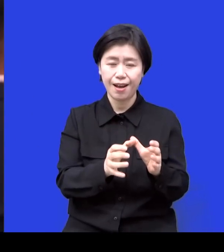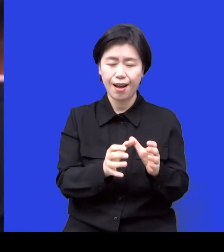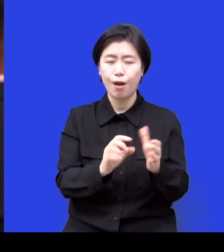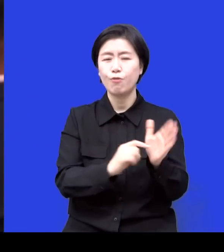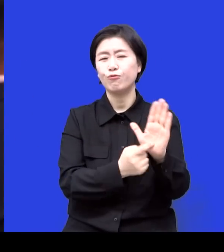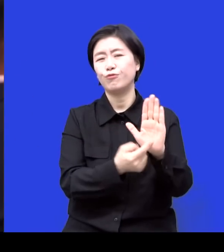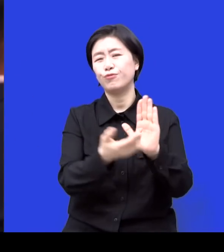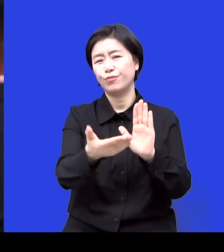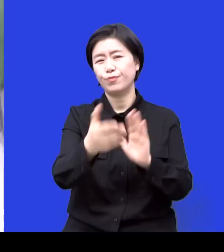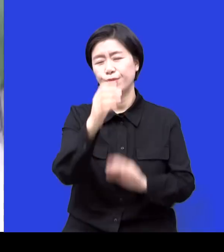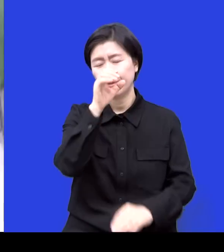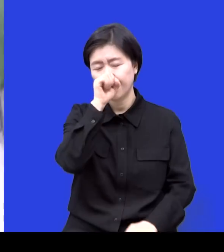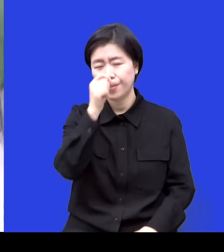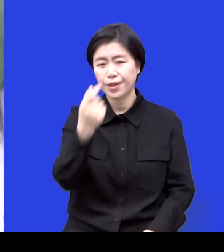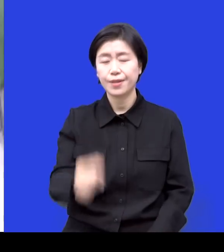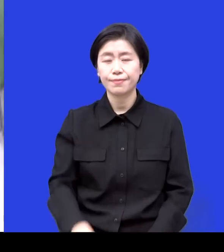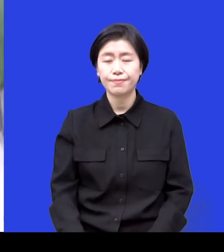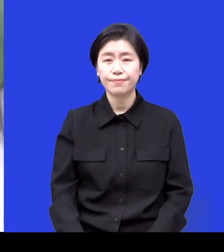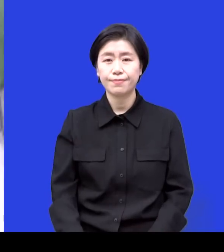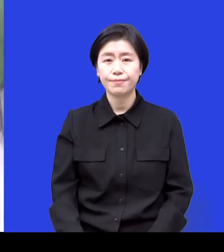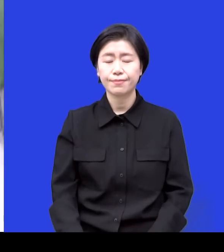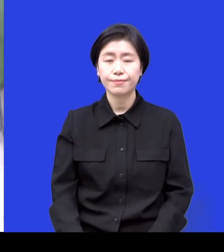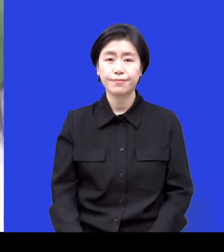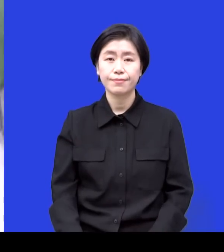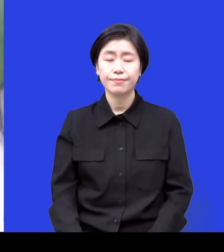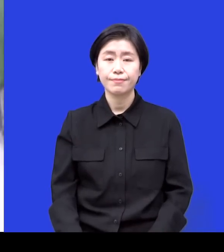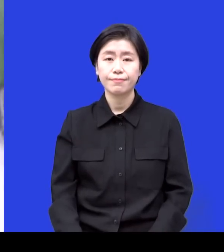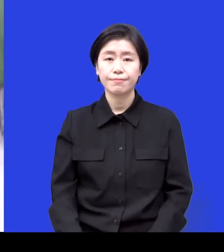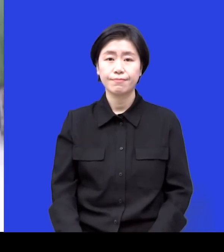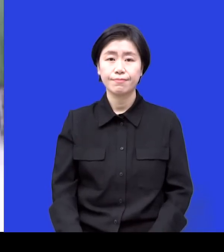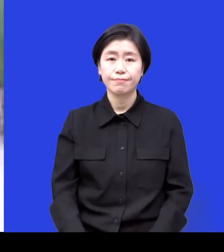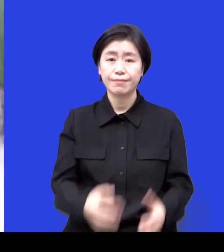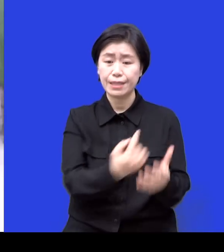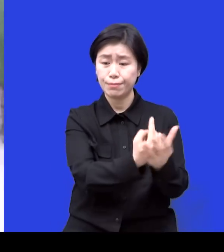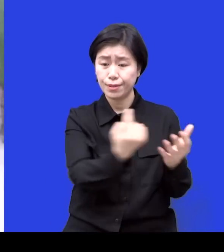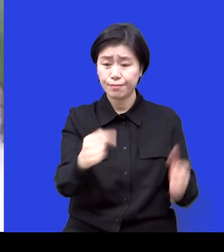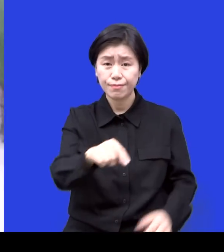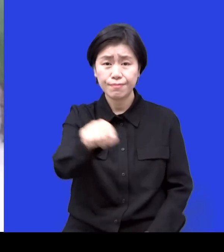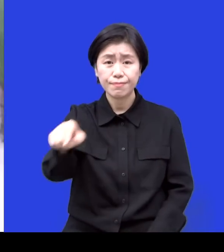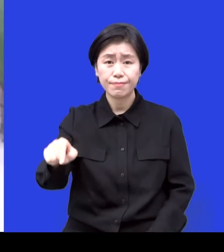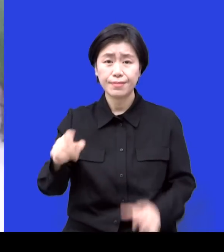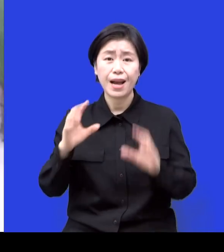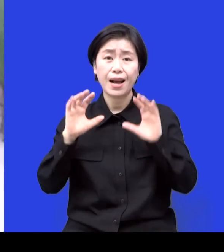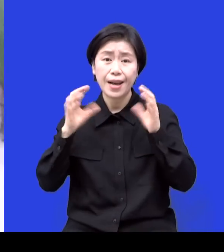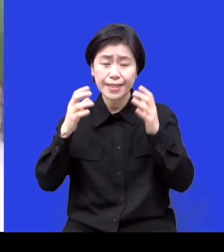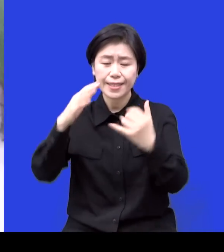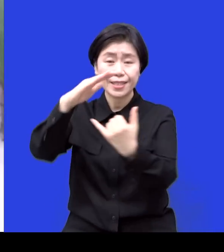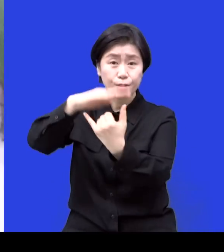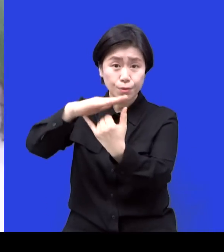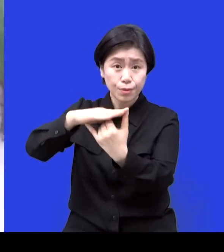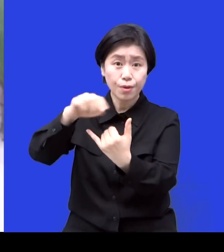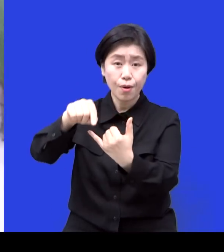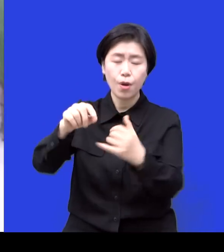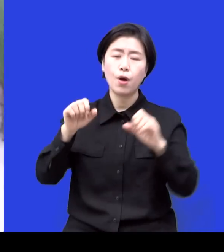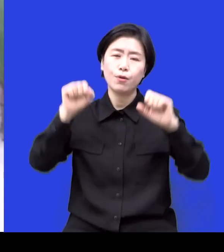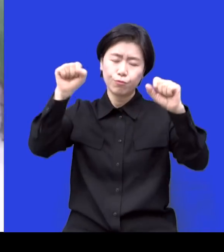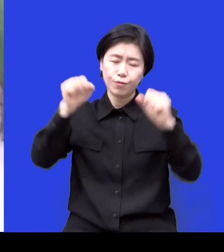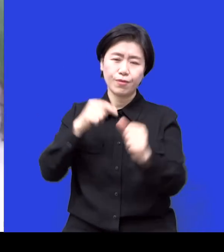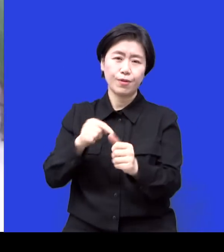그리고 정말 아무것도 할 수 없는 상실감에 빠져 있을 청소년들에게 운동을 통해서 또 하나님의 말씀을 통해서